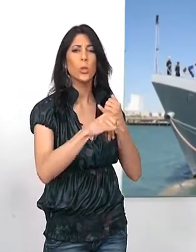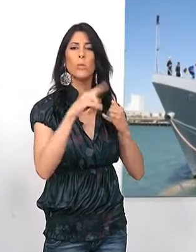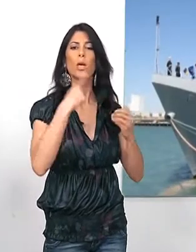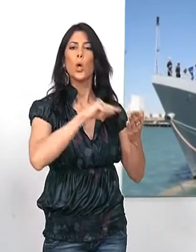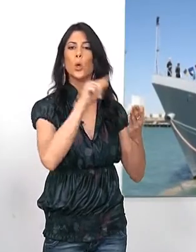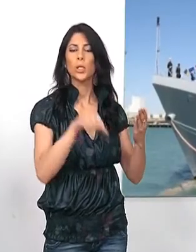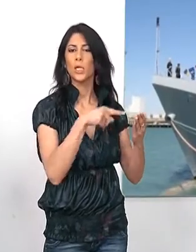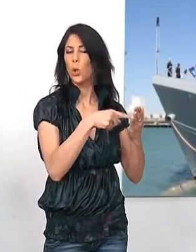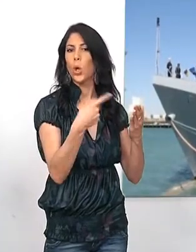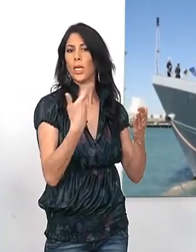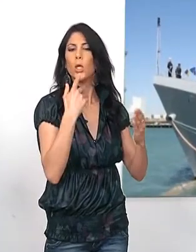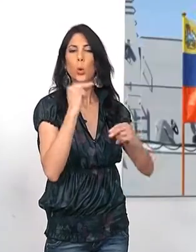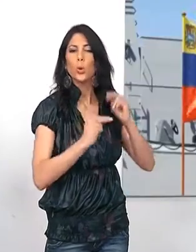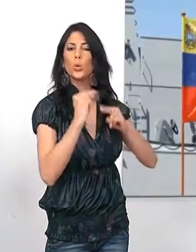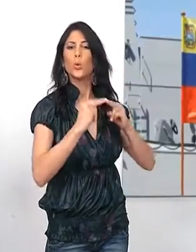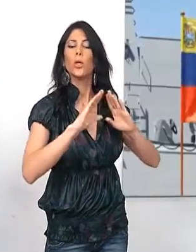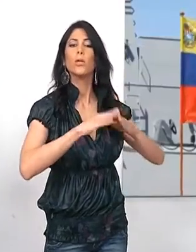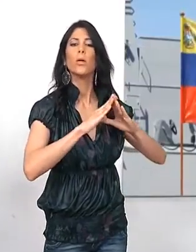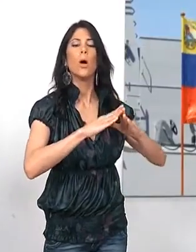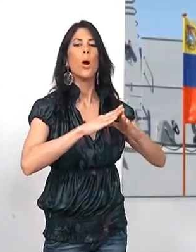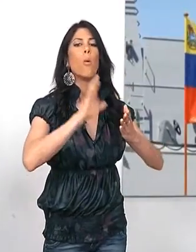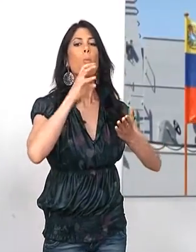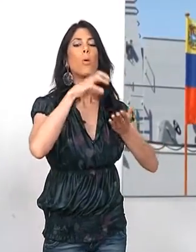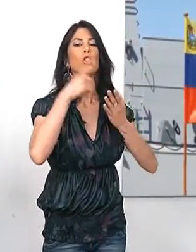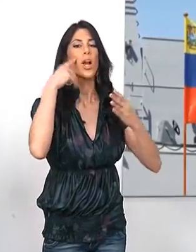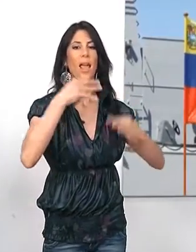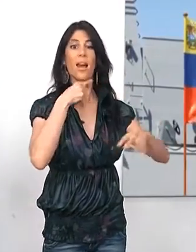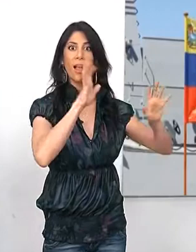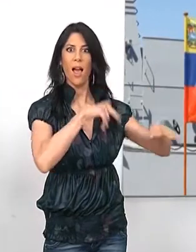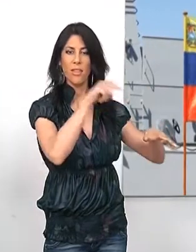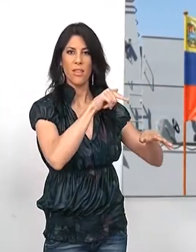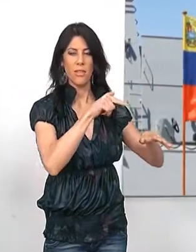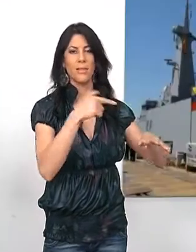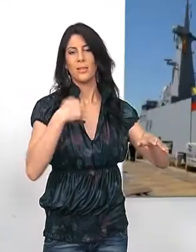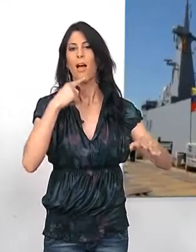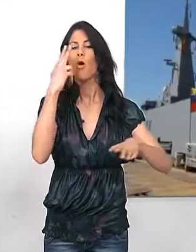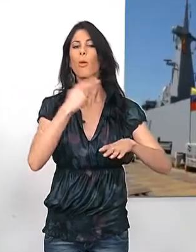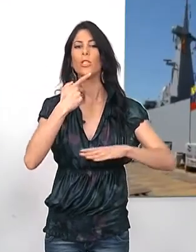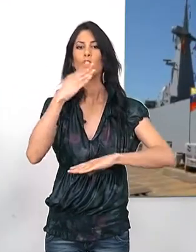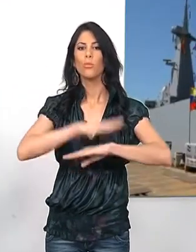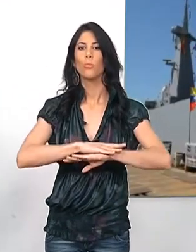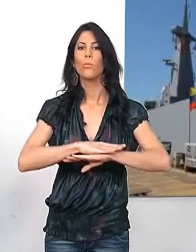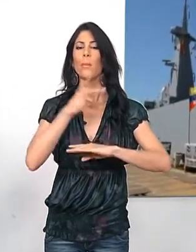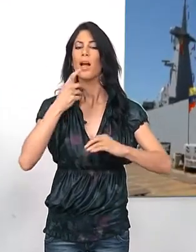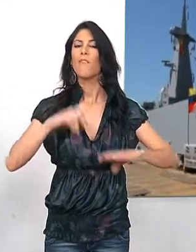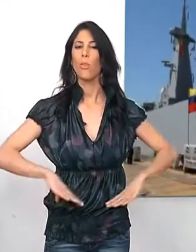contrato de ocho que se ha construido en el astillero de Puerto Real, en Cádiz, con lo que se cumple el compromiso con la Armada venezolana.